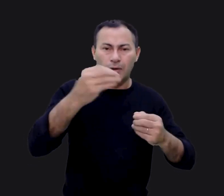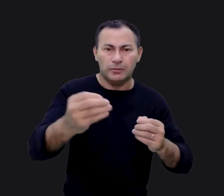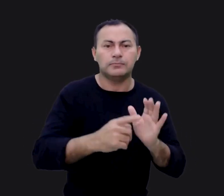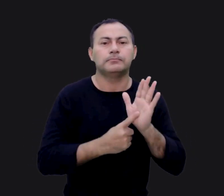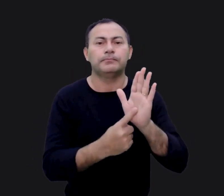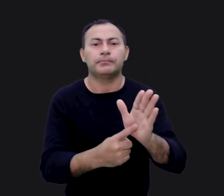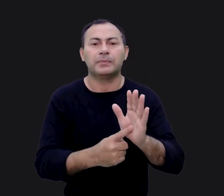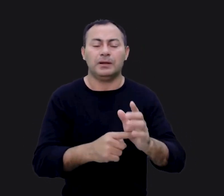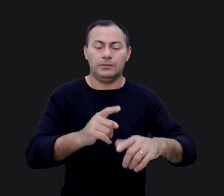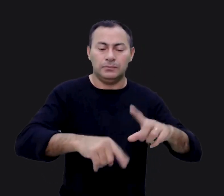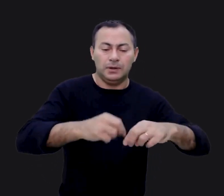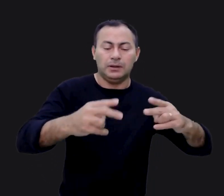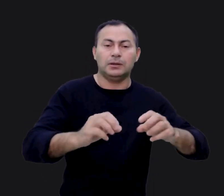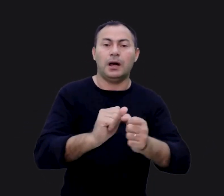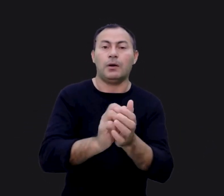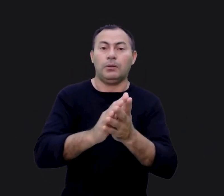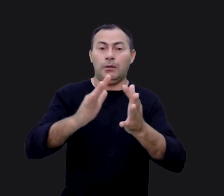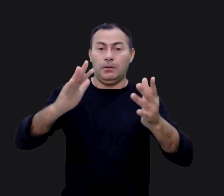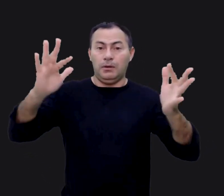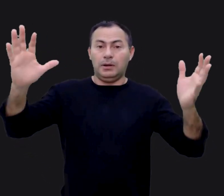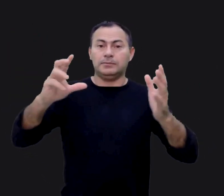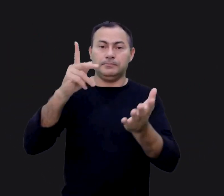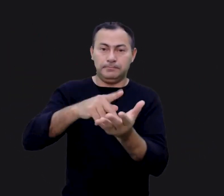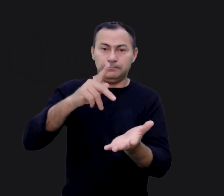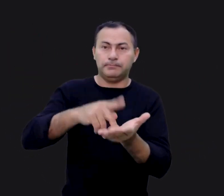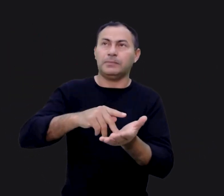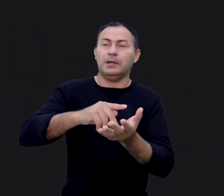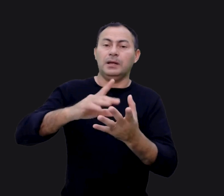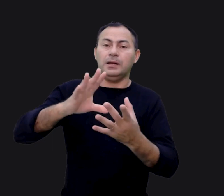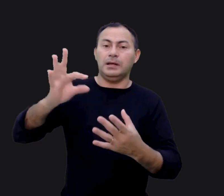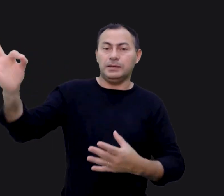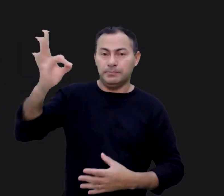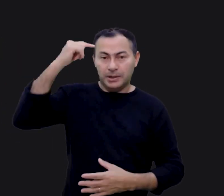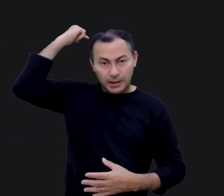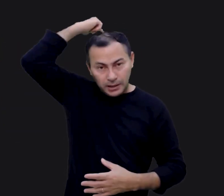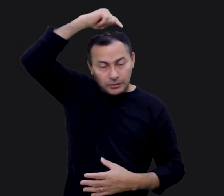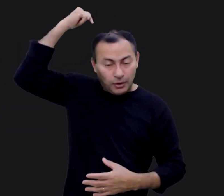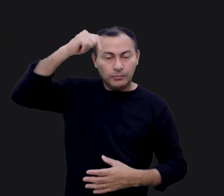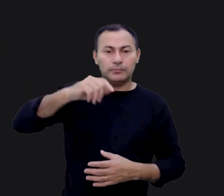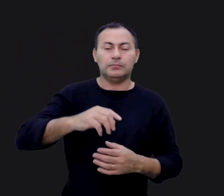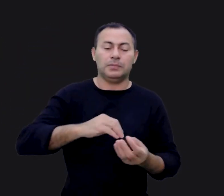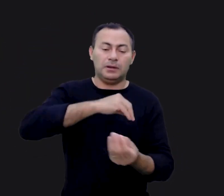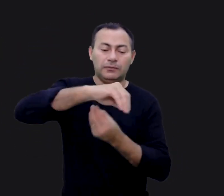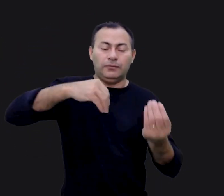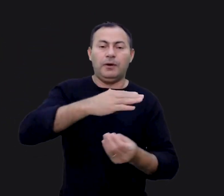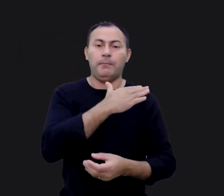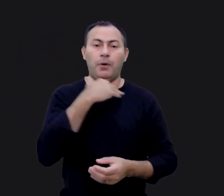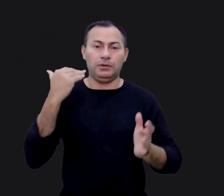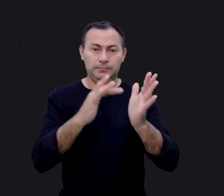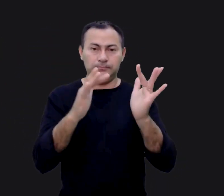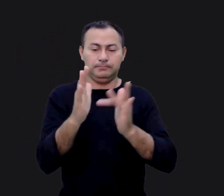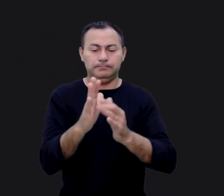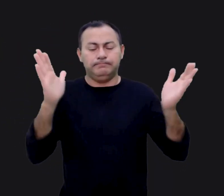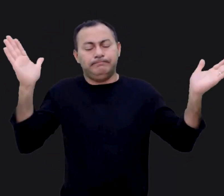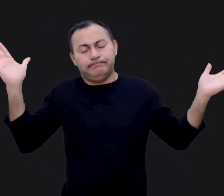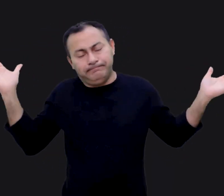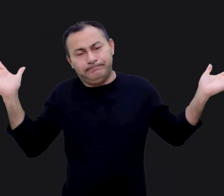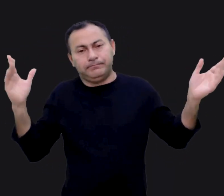Era somente uma expressão física da gloriosa realidade espiritual que envolveu a morte de Jesus Cristo na cruz quando ele